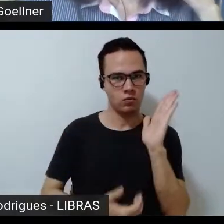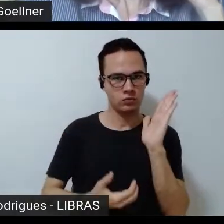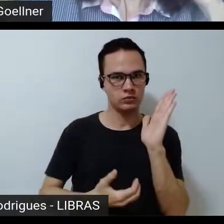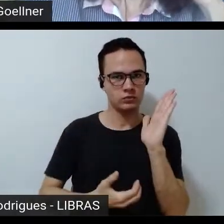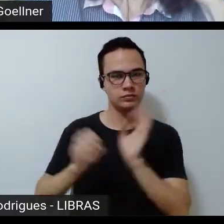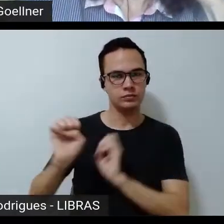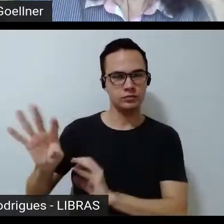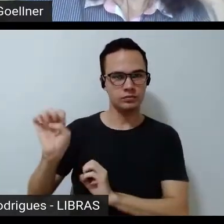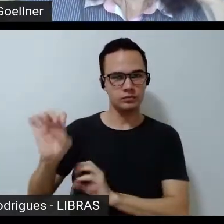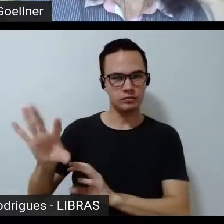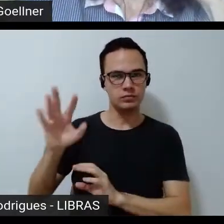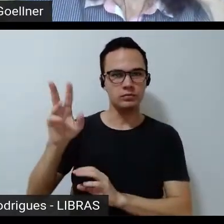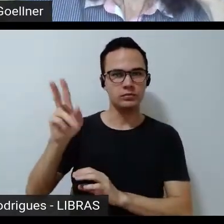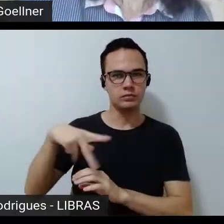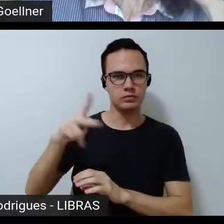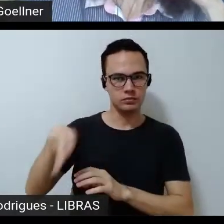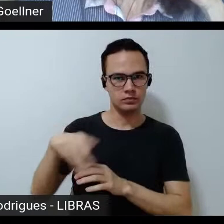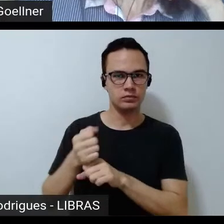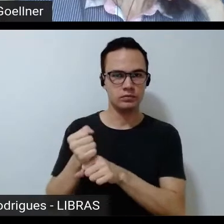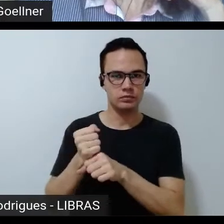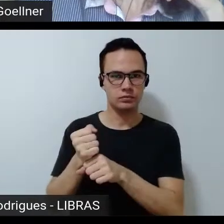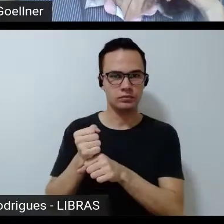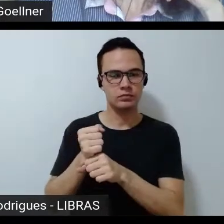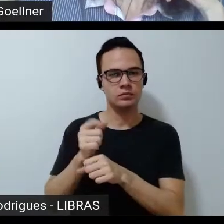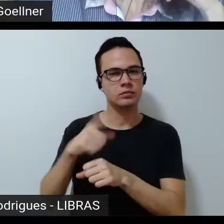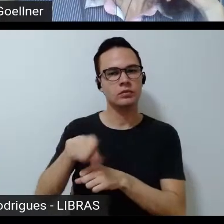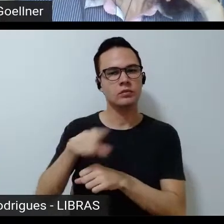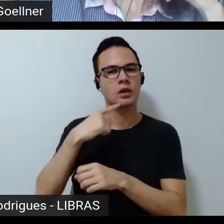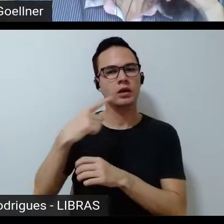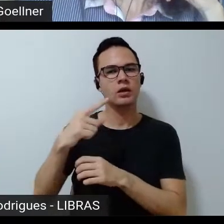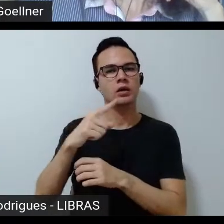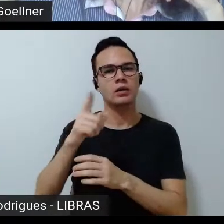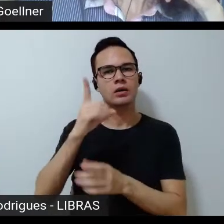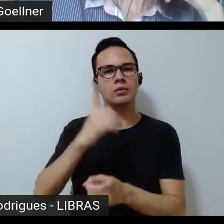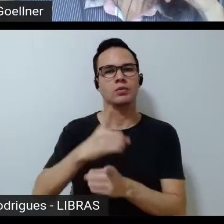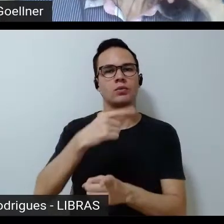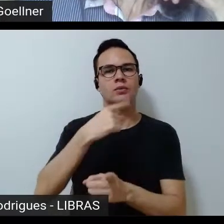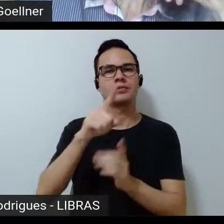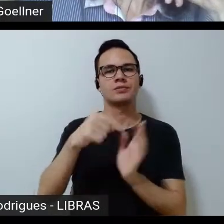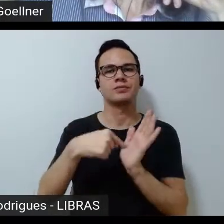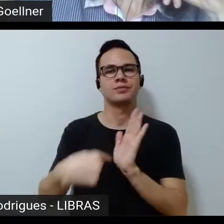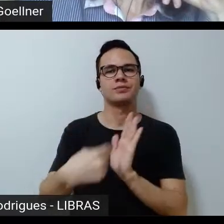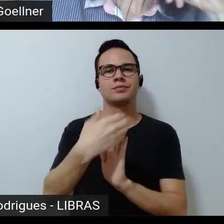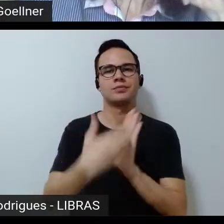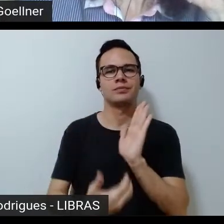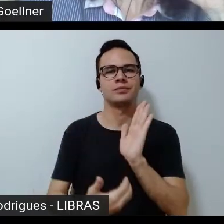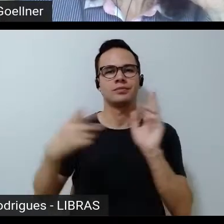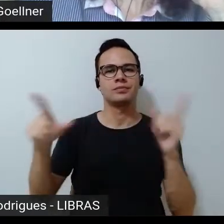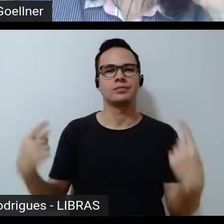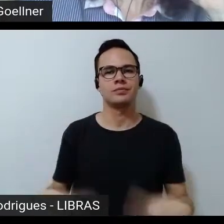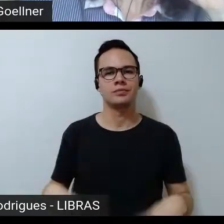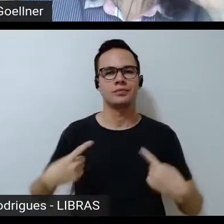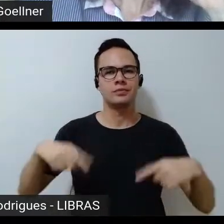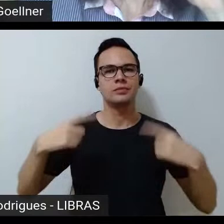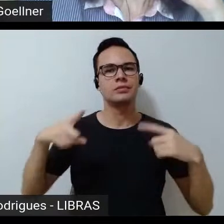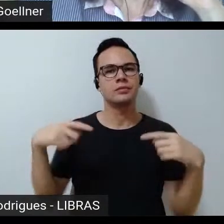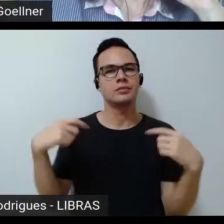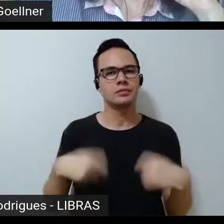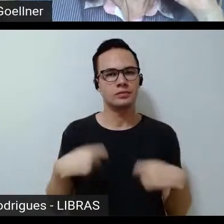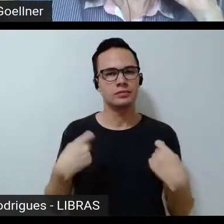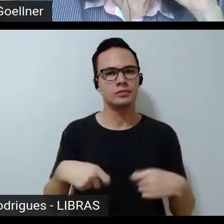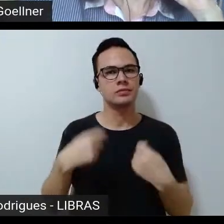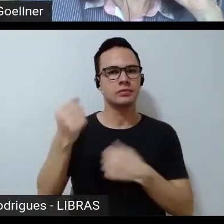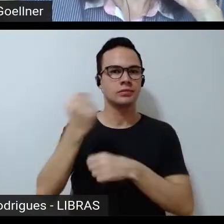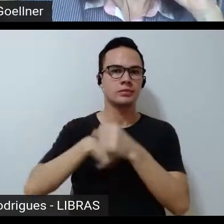formação de professores e professores, aonde é que a gente encontra a localização dessa discussão tão necessária desde